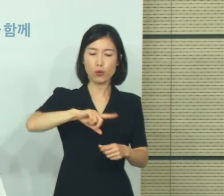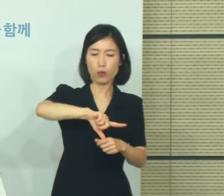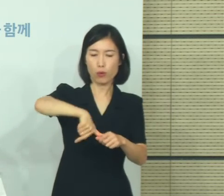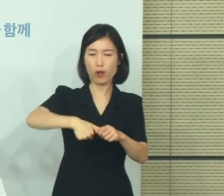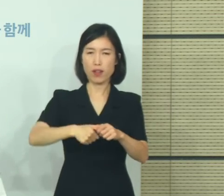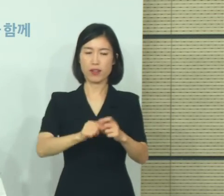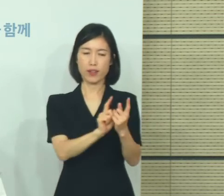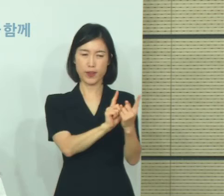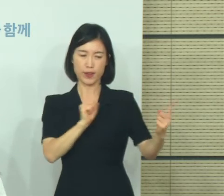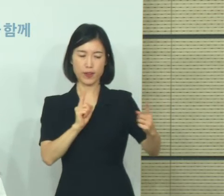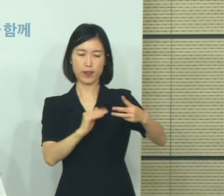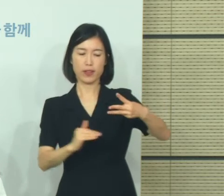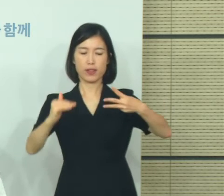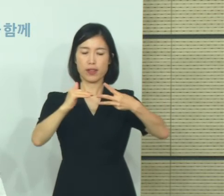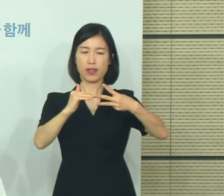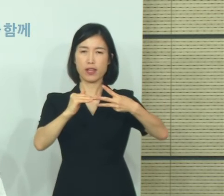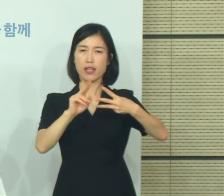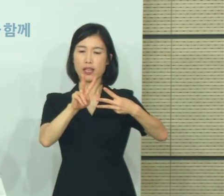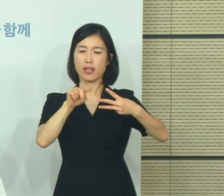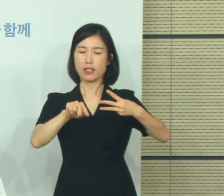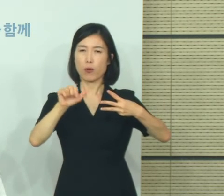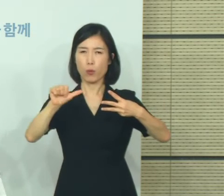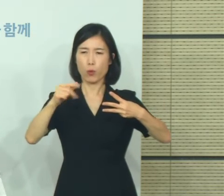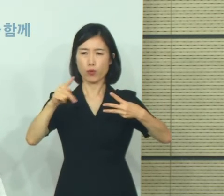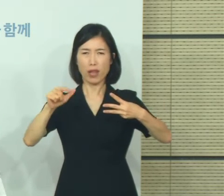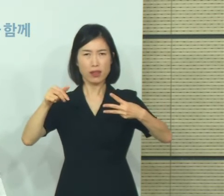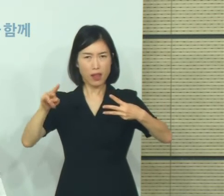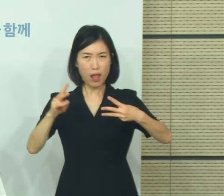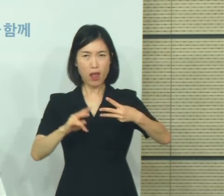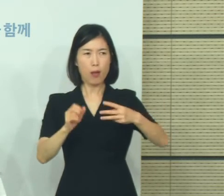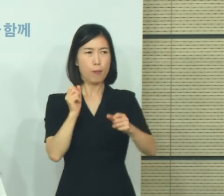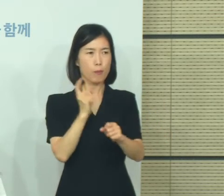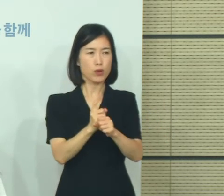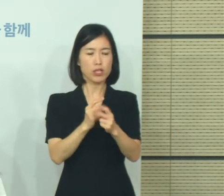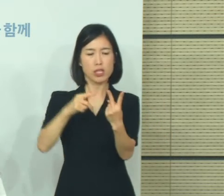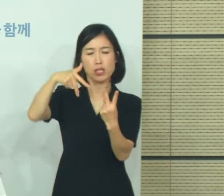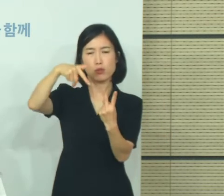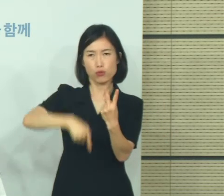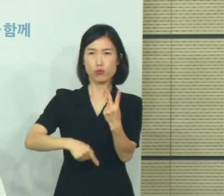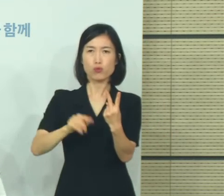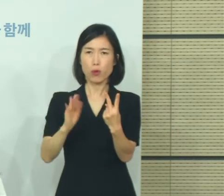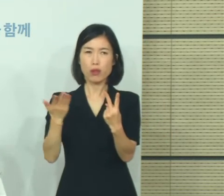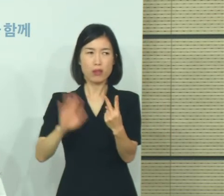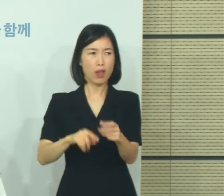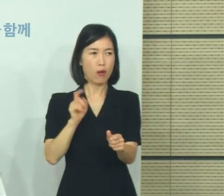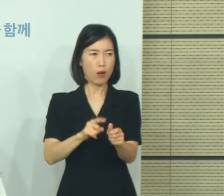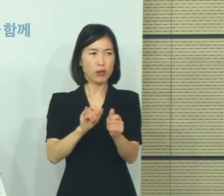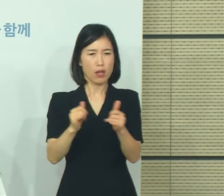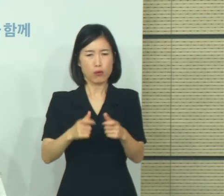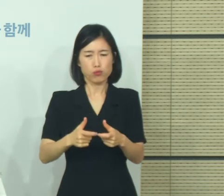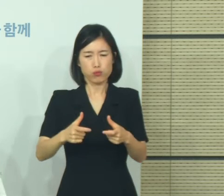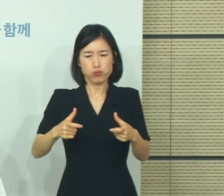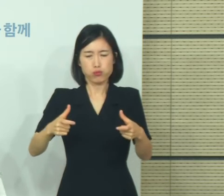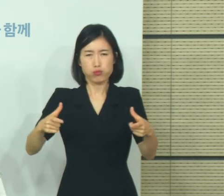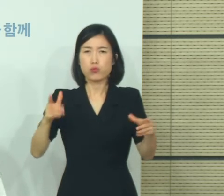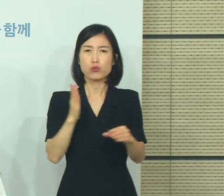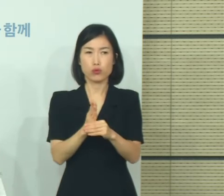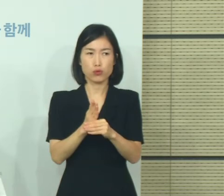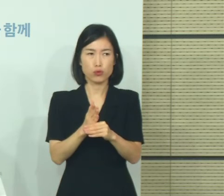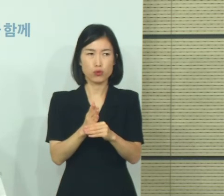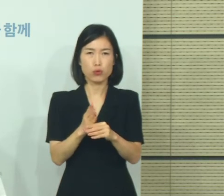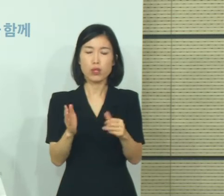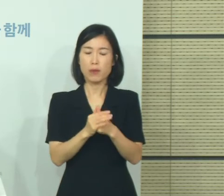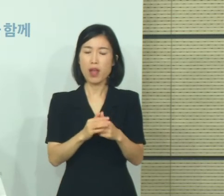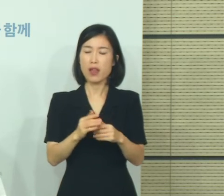거리두기가 2주일째 됐는데도 확진자가 늘고 있습니다. 그 이유를 뭐라고 보는지 궁금합니다. 수도권으로